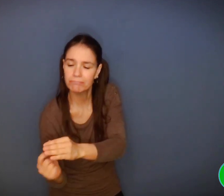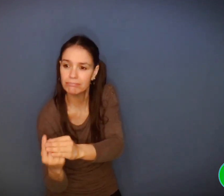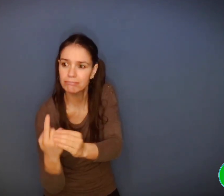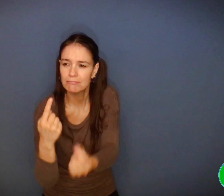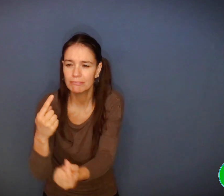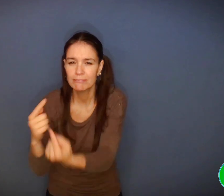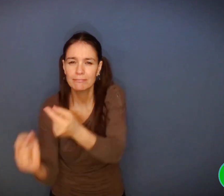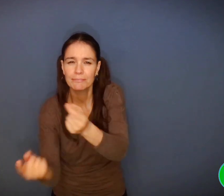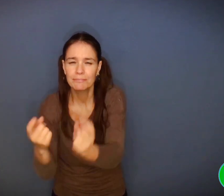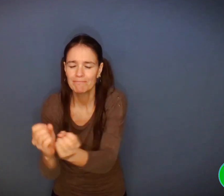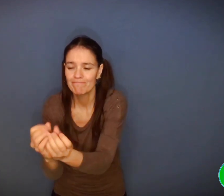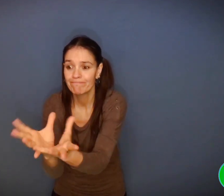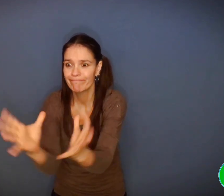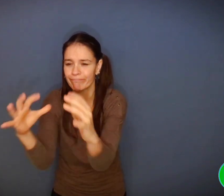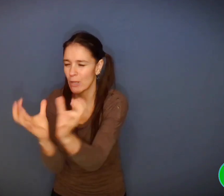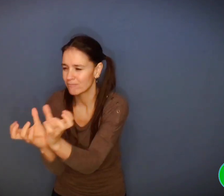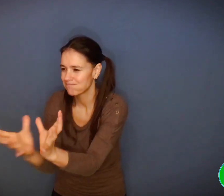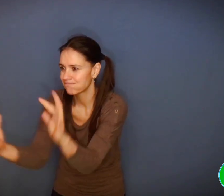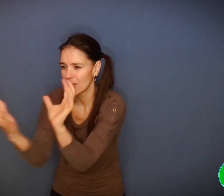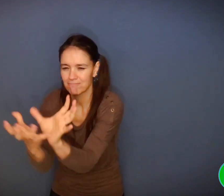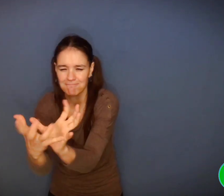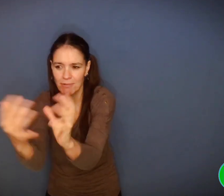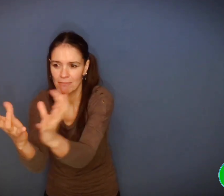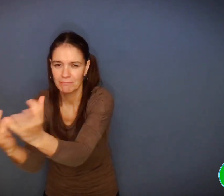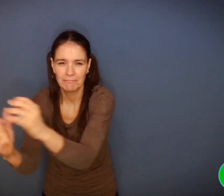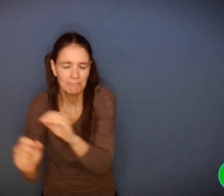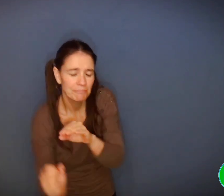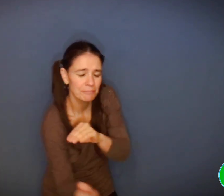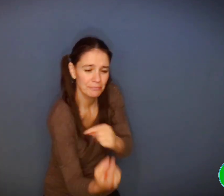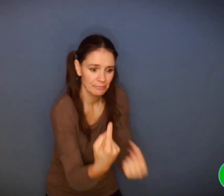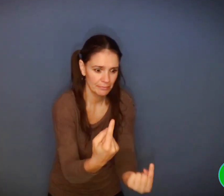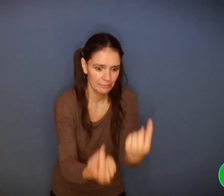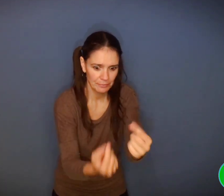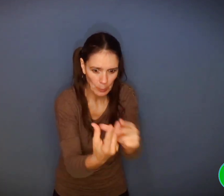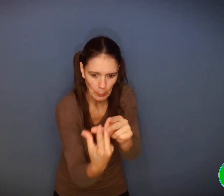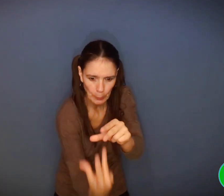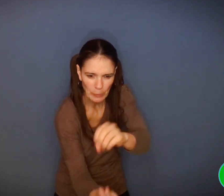» « Bientôt, les légumes se mettent à pousser.